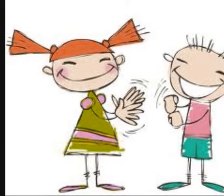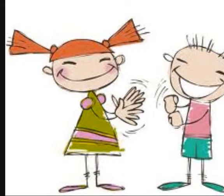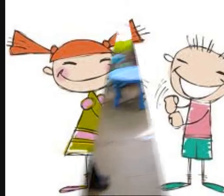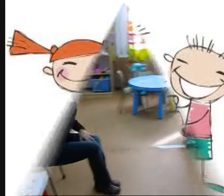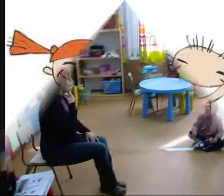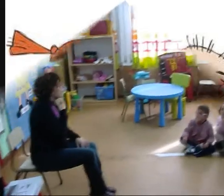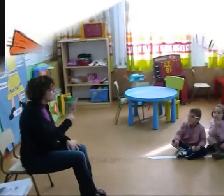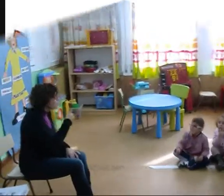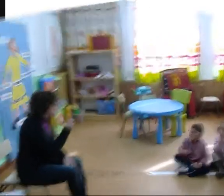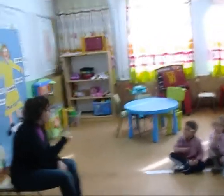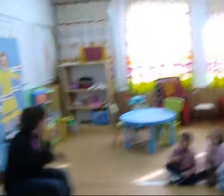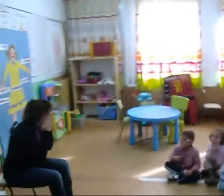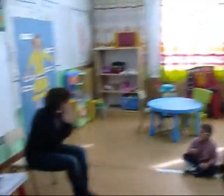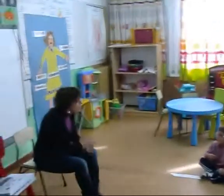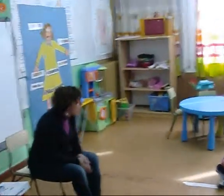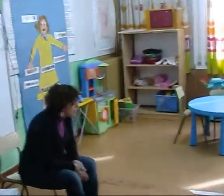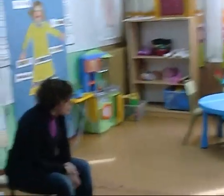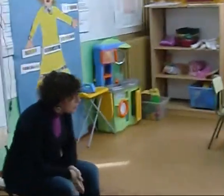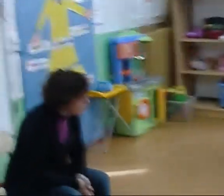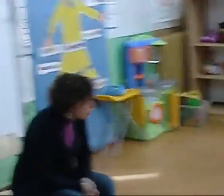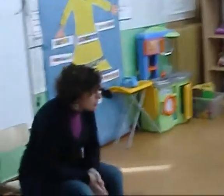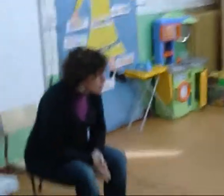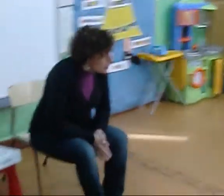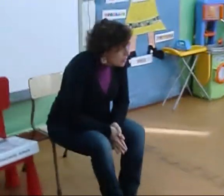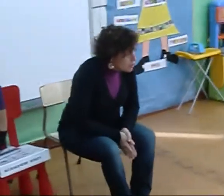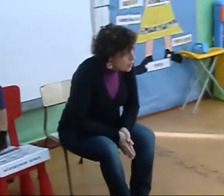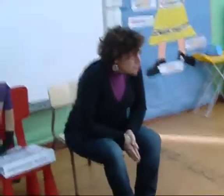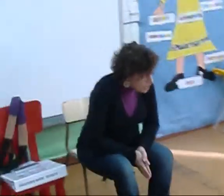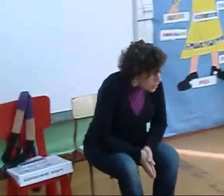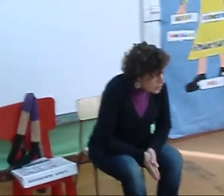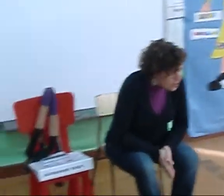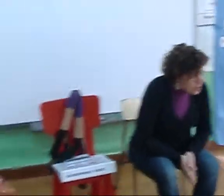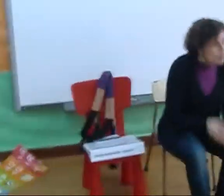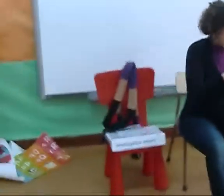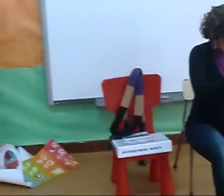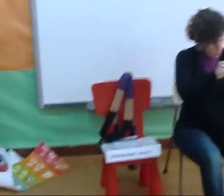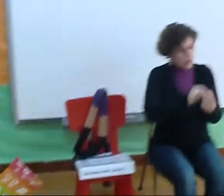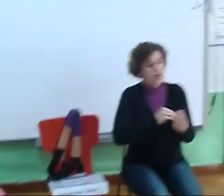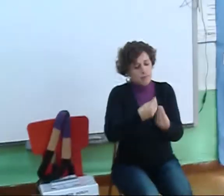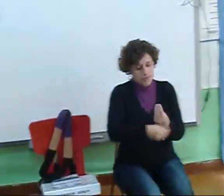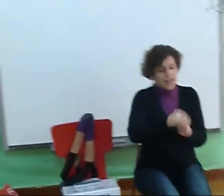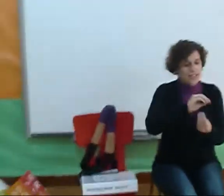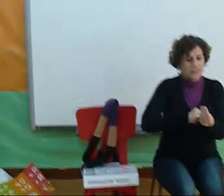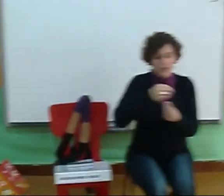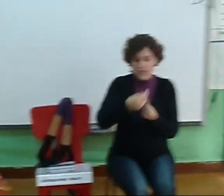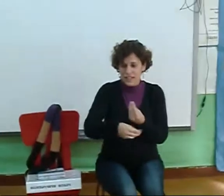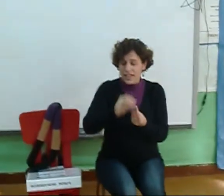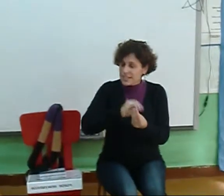A que máis le gusta a Diego, cale? Plátano Si? Plátano, moi ben, plátano Xa